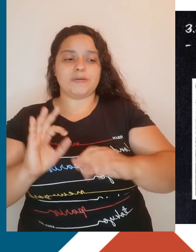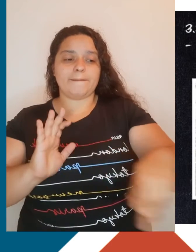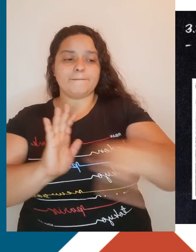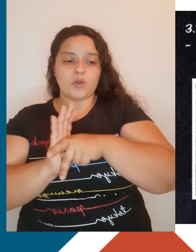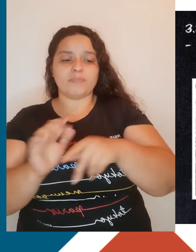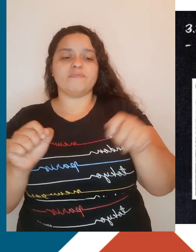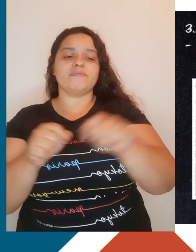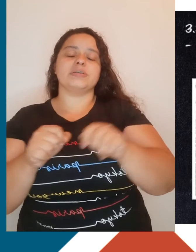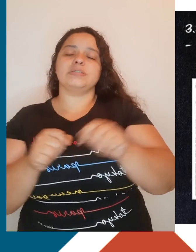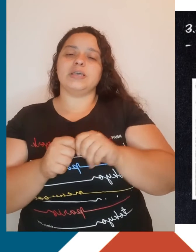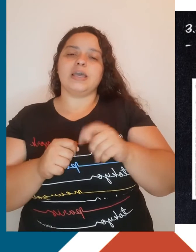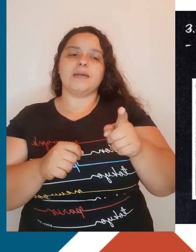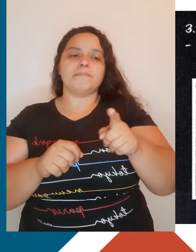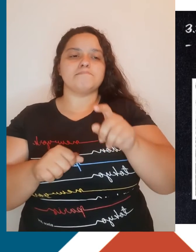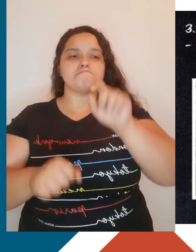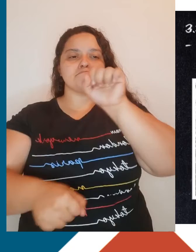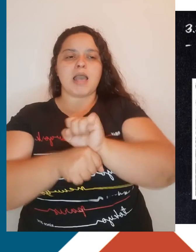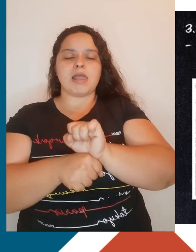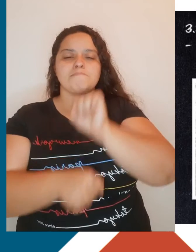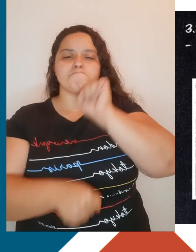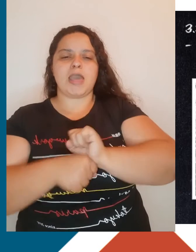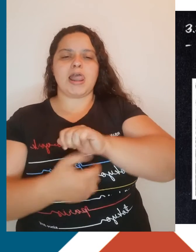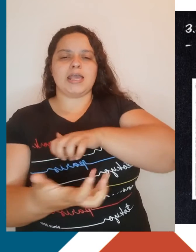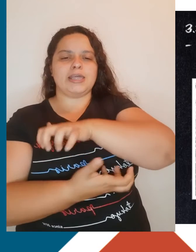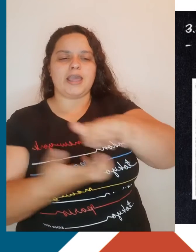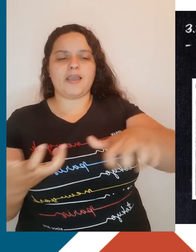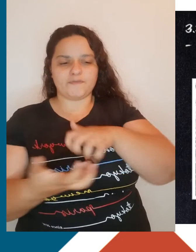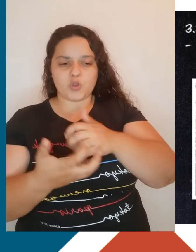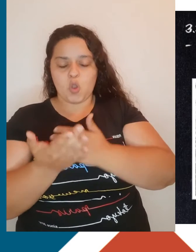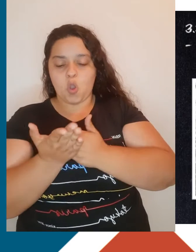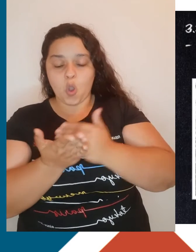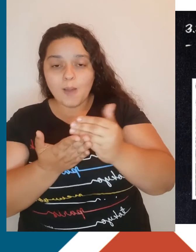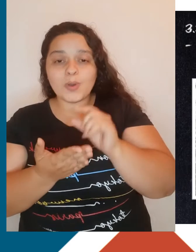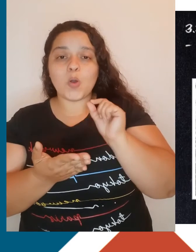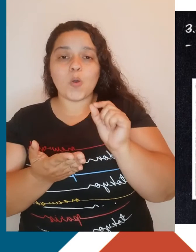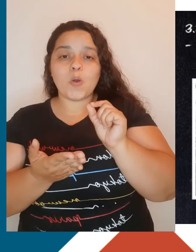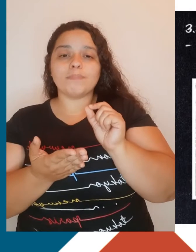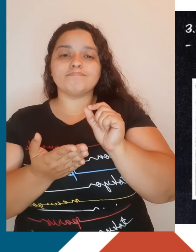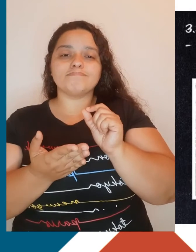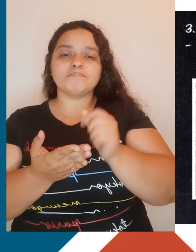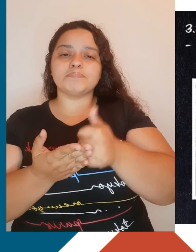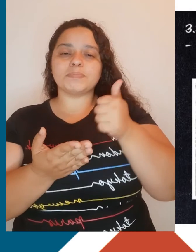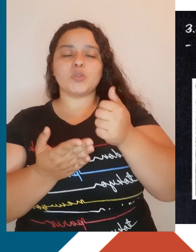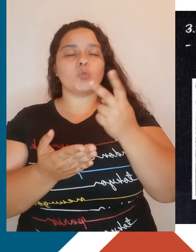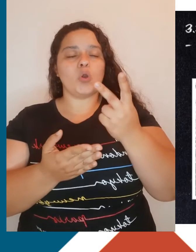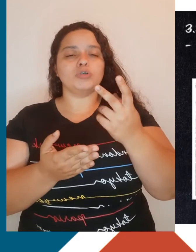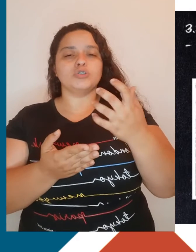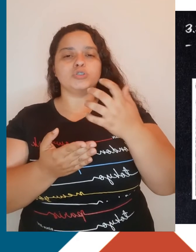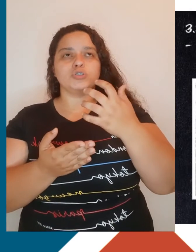as primeiras paralisações da produção. Iniciava-se ali a construção de dois mecanismos importantes de